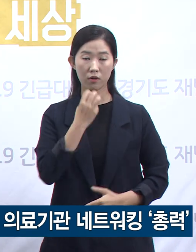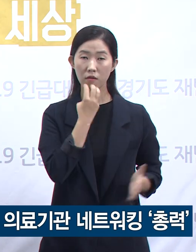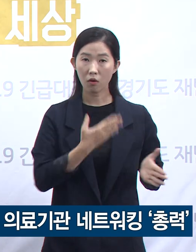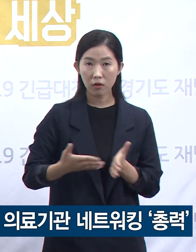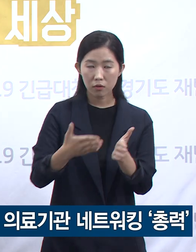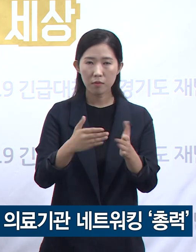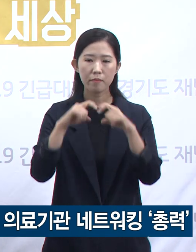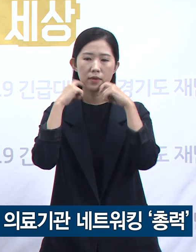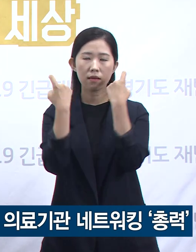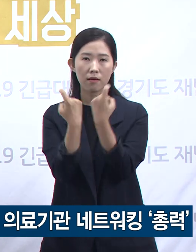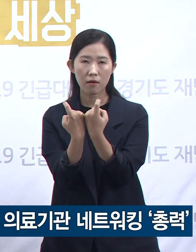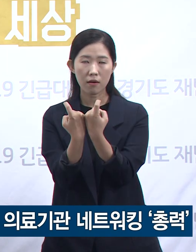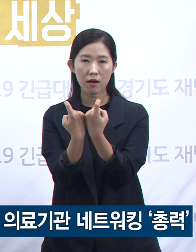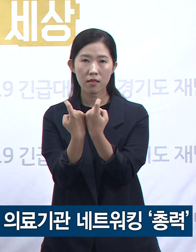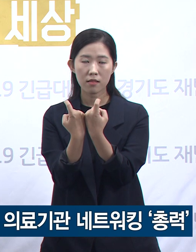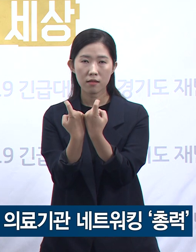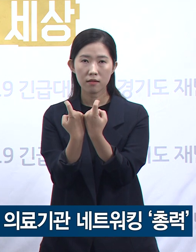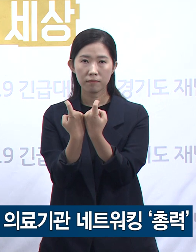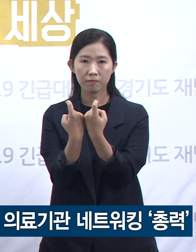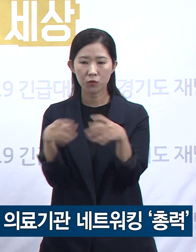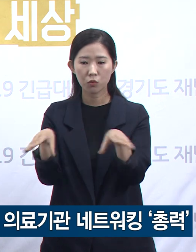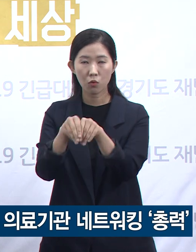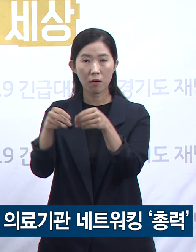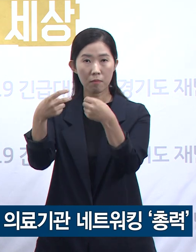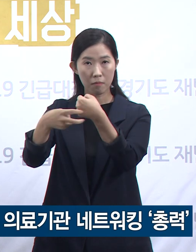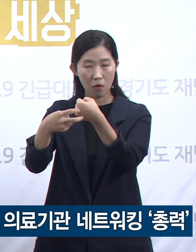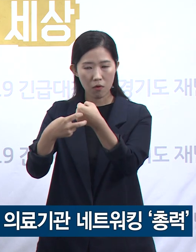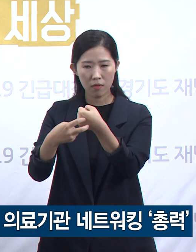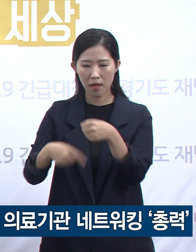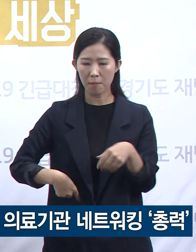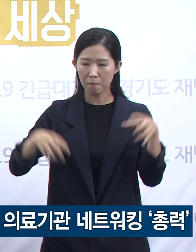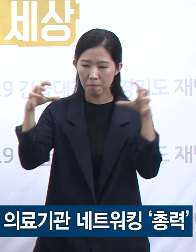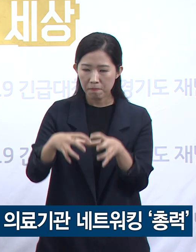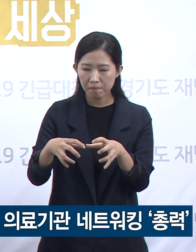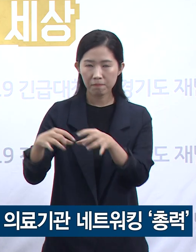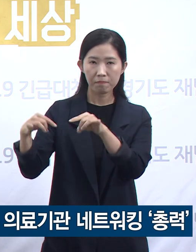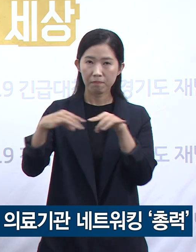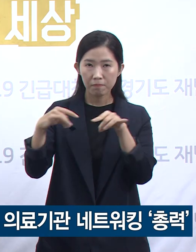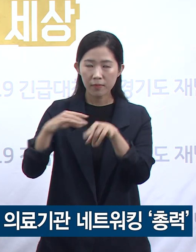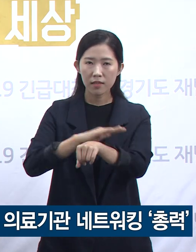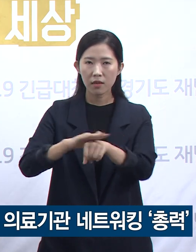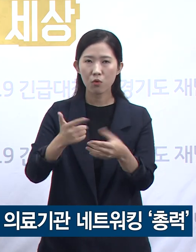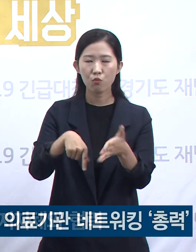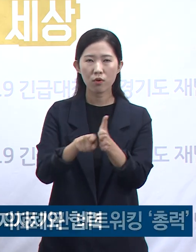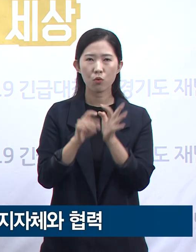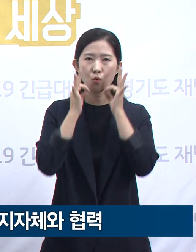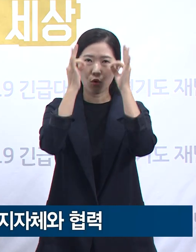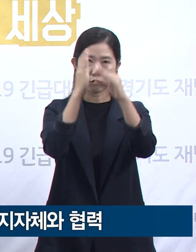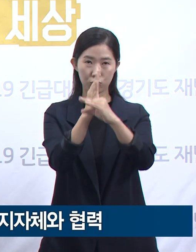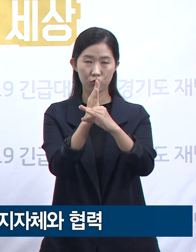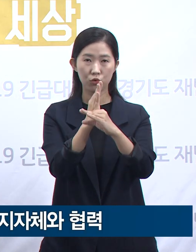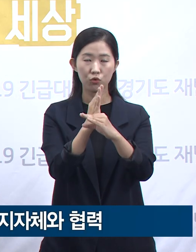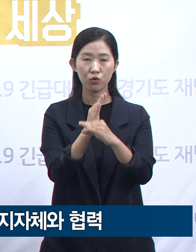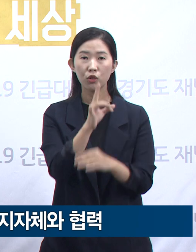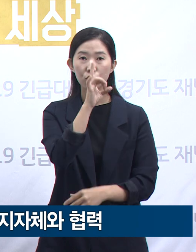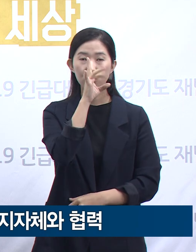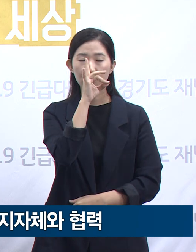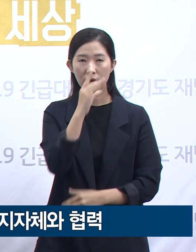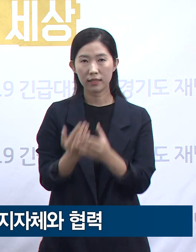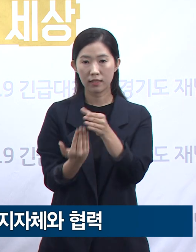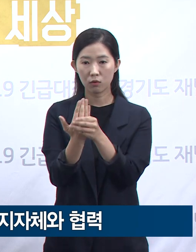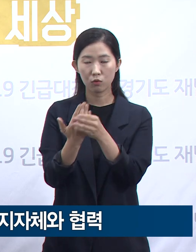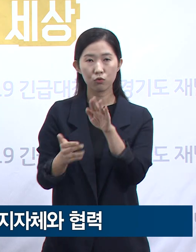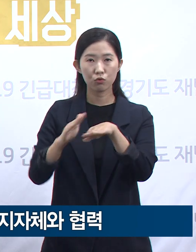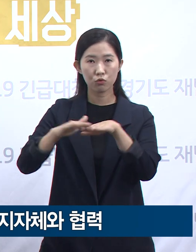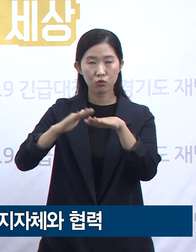적절한 의료 서비스가 제공되도록 최선을 다하고 있습니다. 중앙사고 수습본부를 중심으로 이웃 지자체와